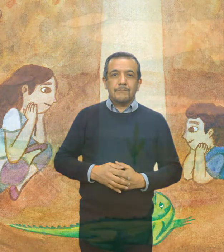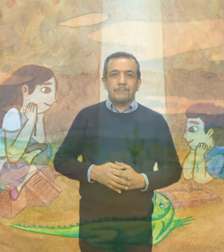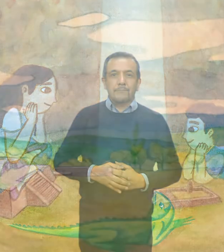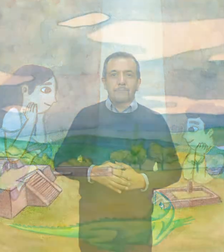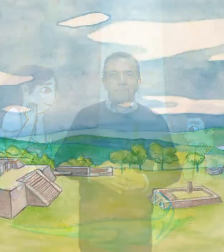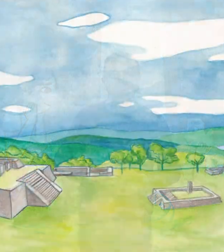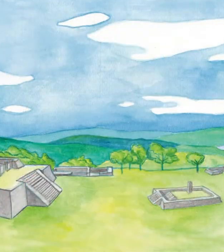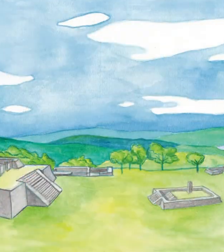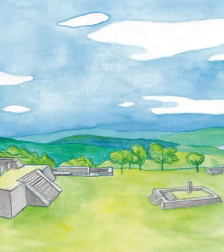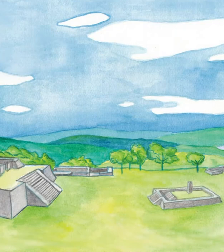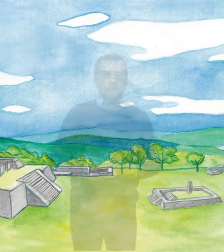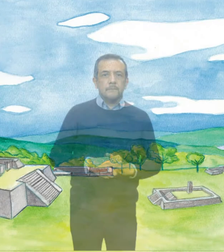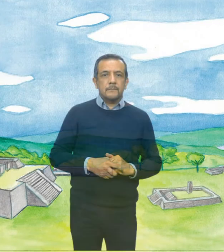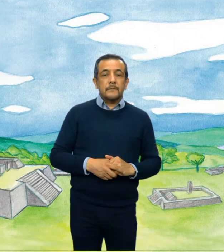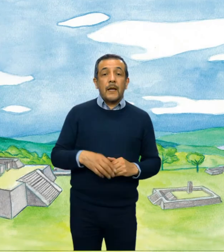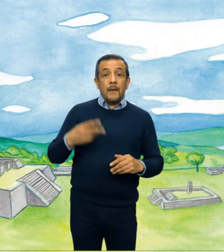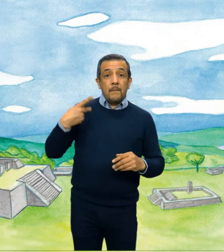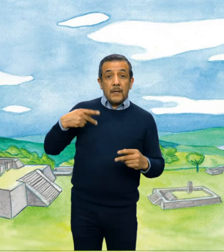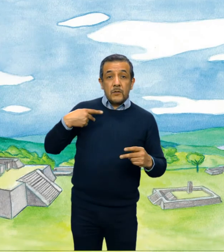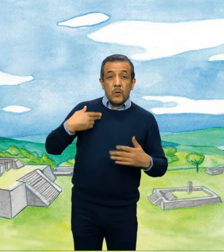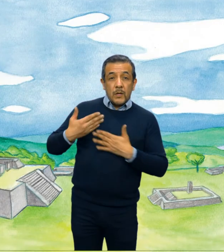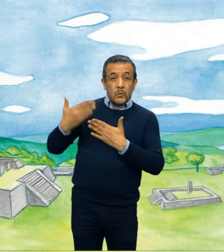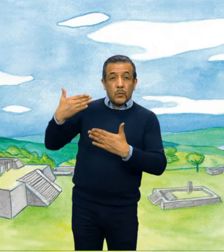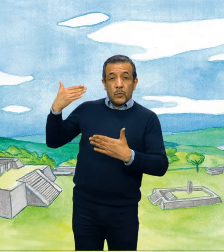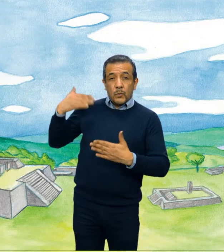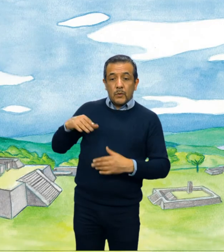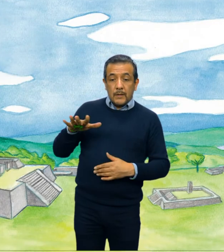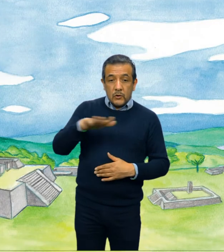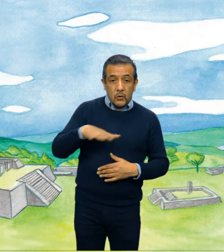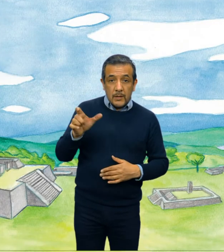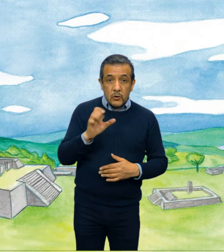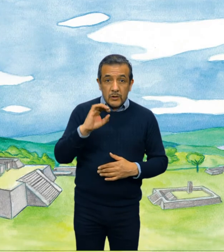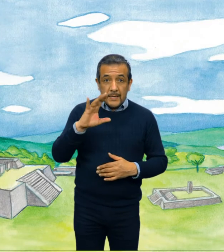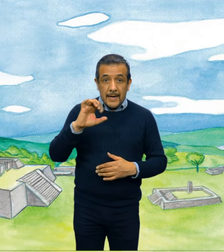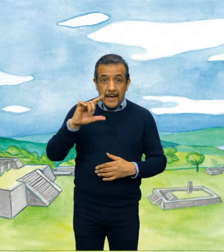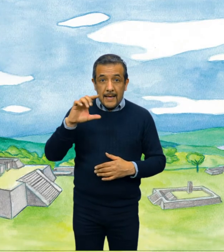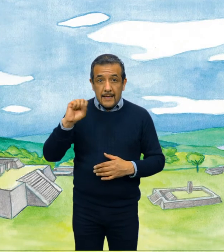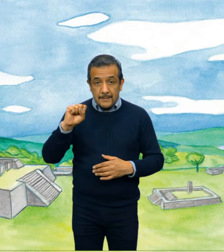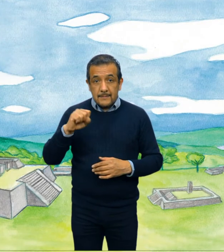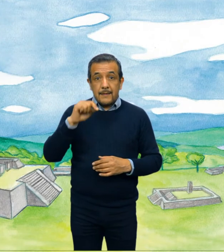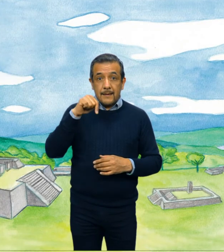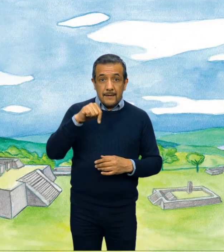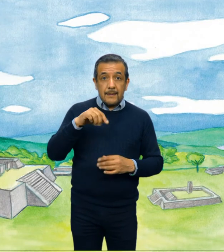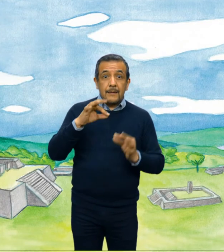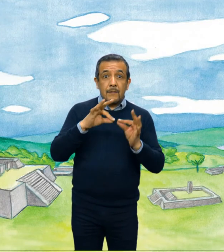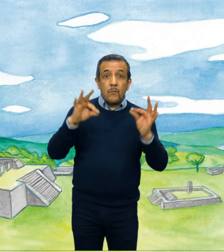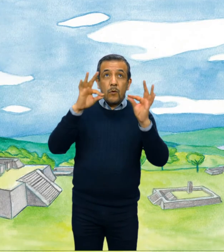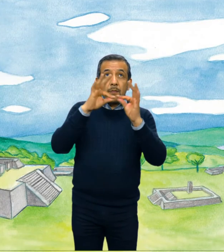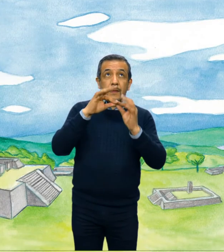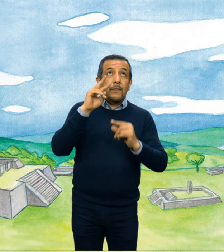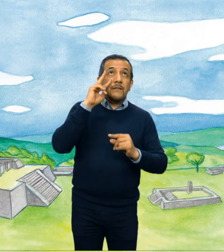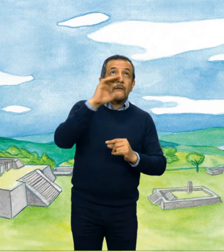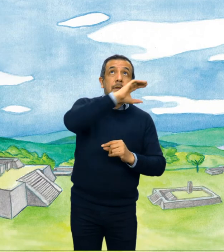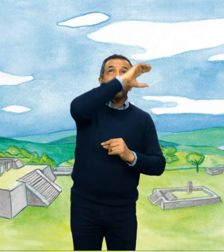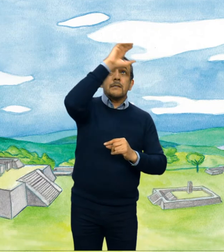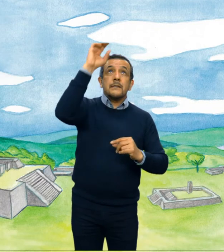Para nuestros antepasados Xochicalcas, los movimientos en el cielo eran muy importantes, porque les ayudaban a